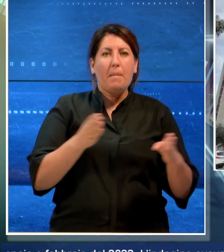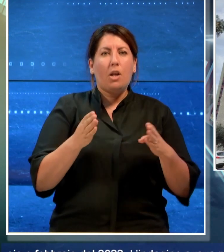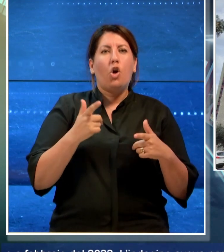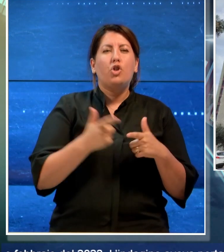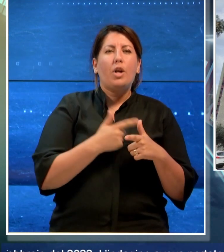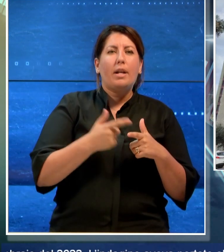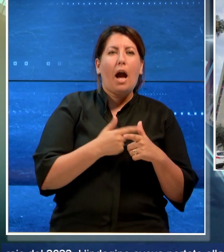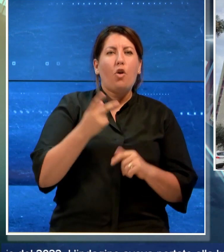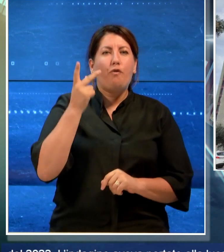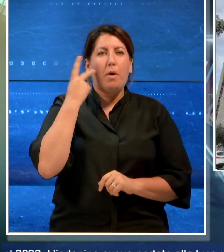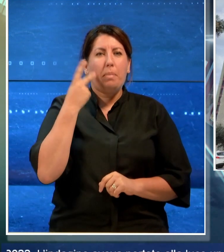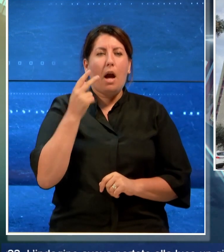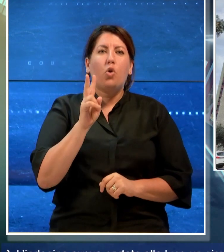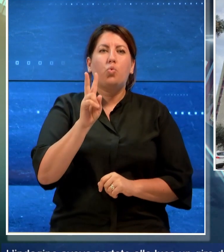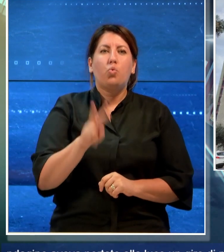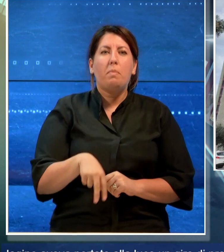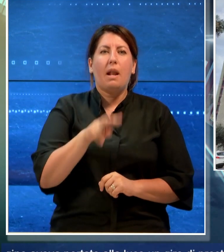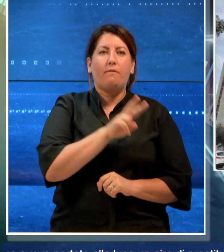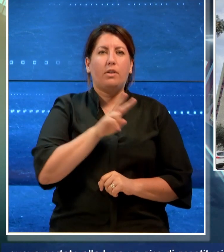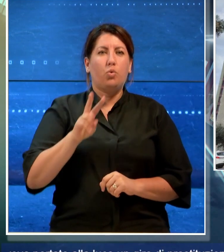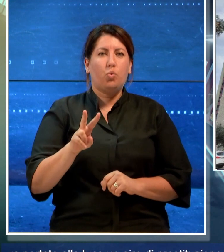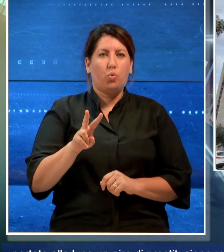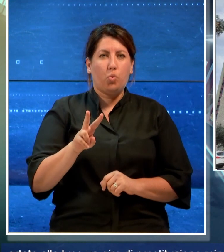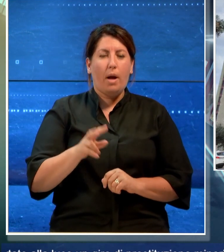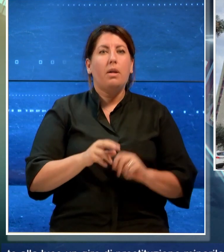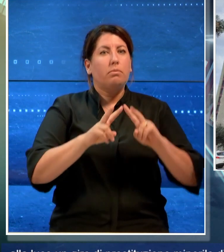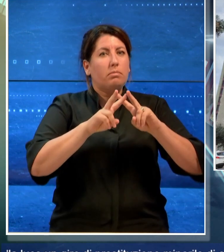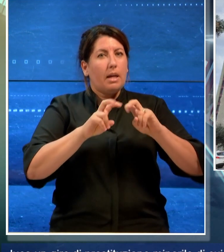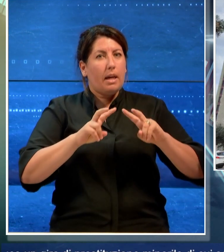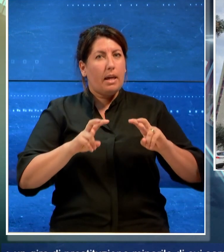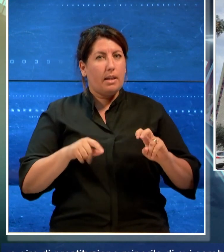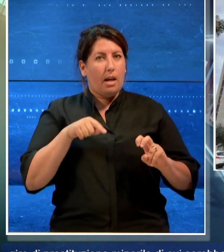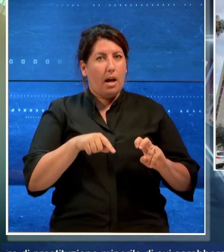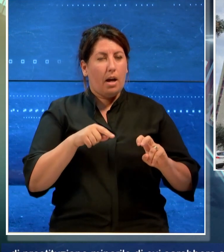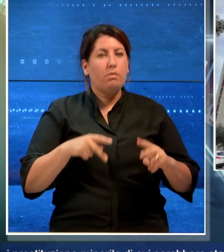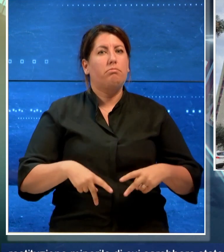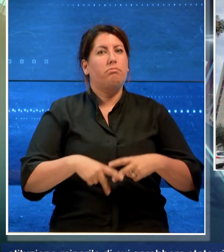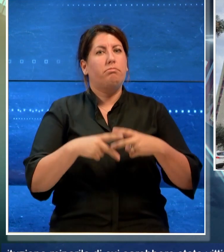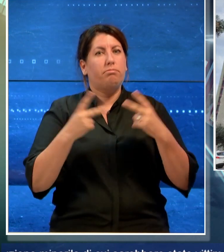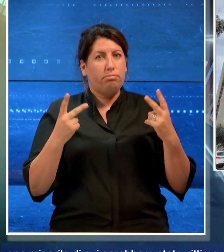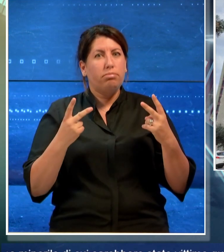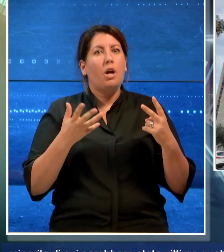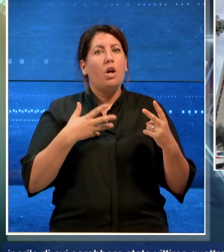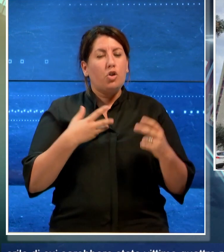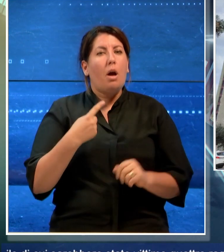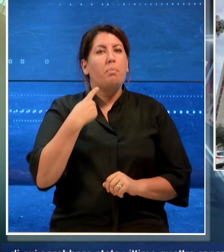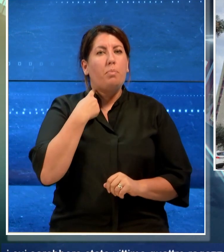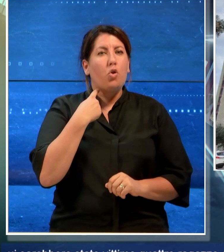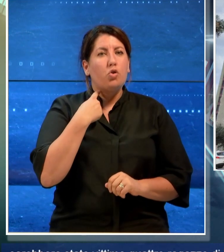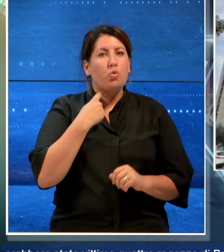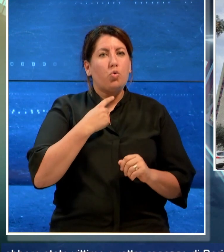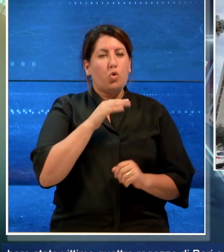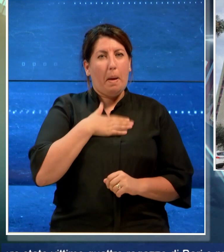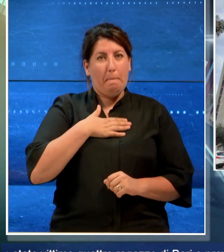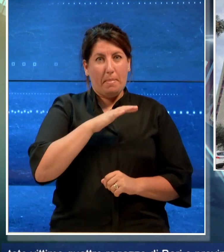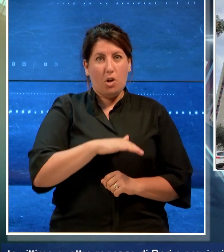febbraio del 2022. L'indagine aveva portato alla luce un giro di prostituzione